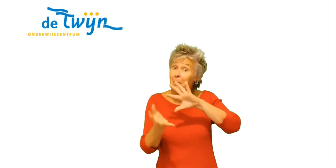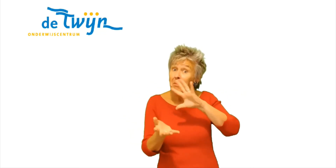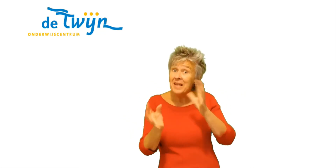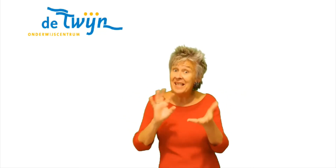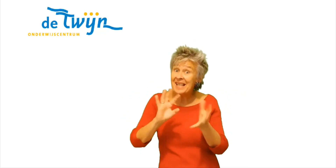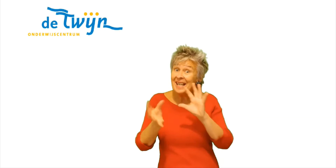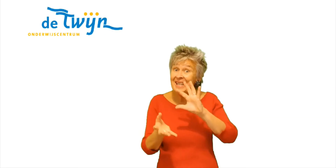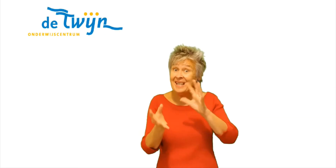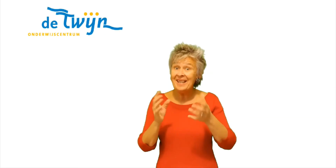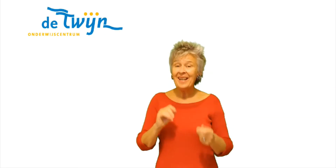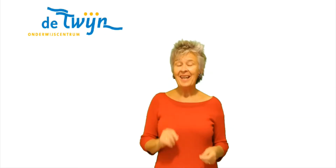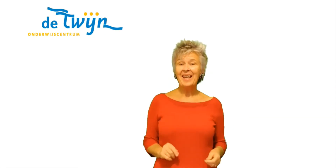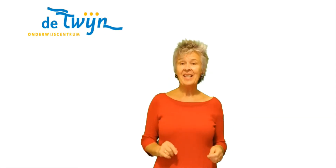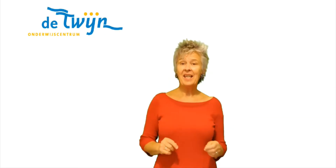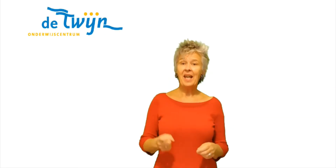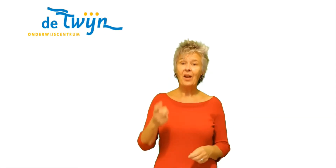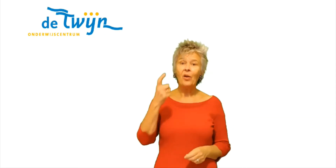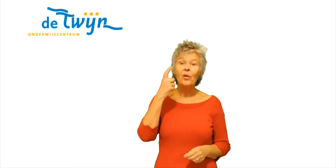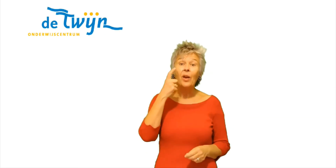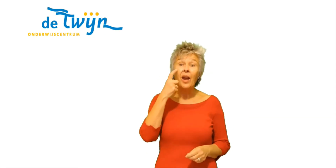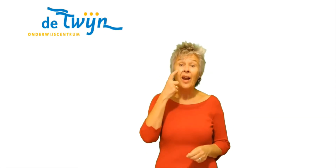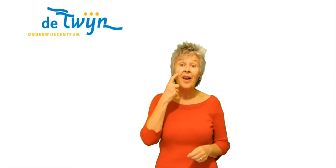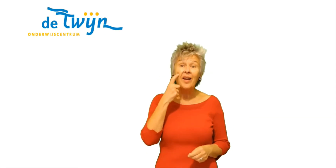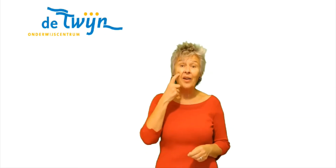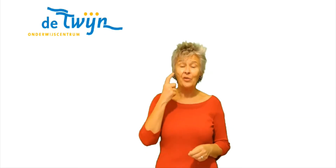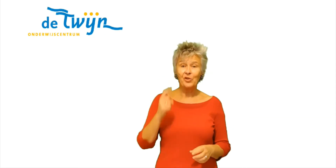Misschien Is er een kans